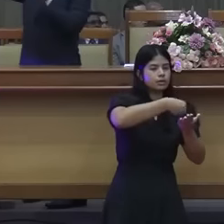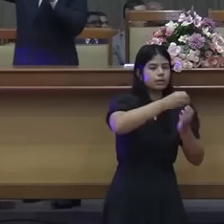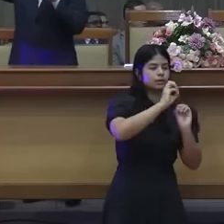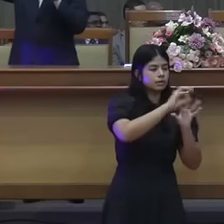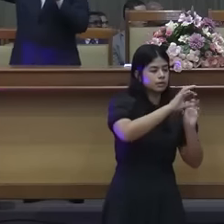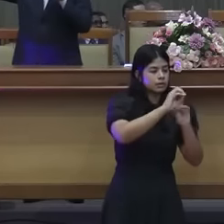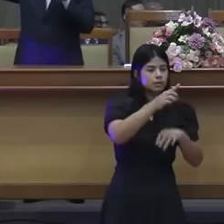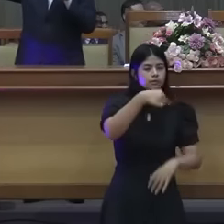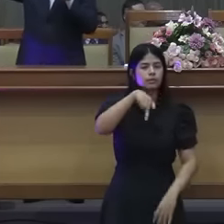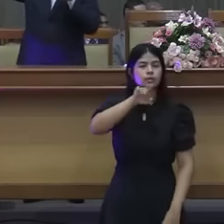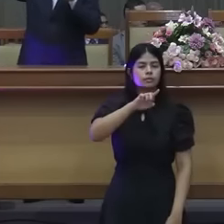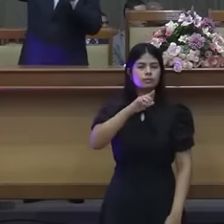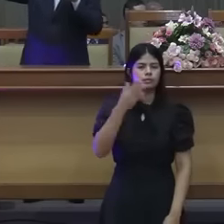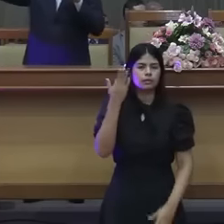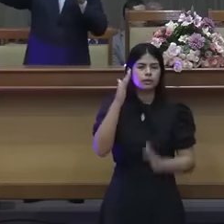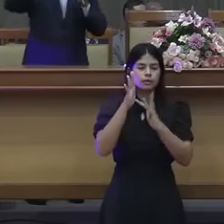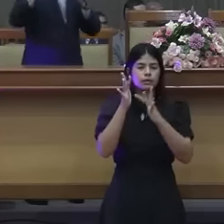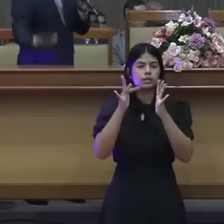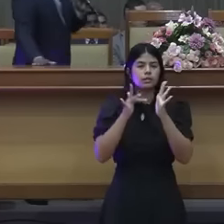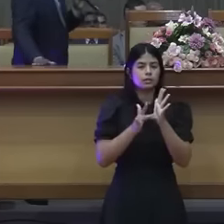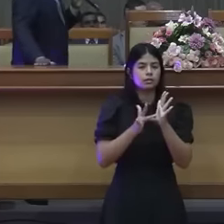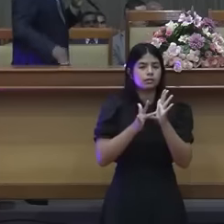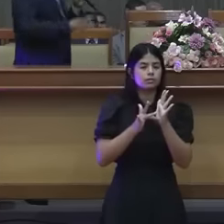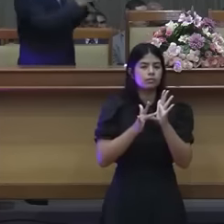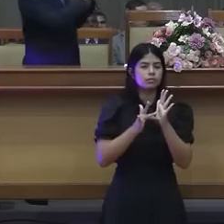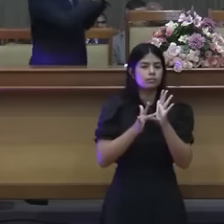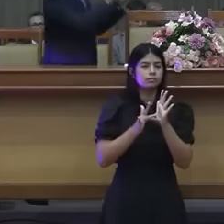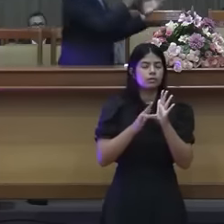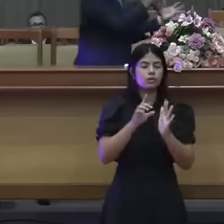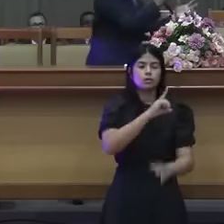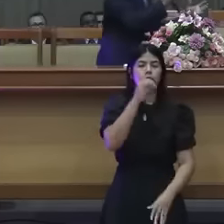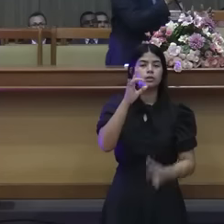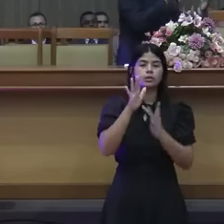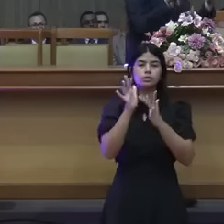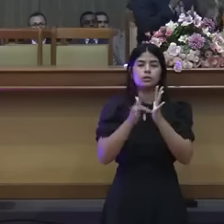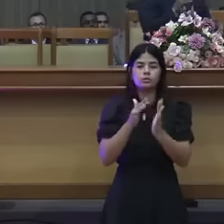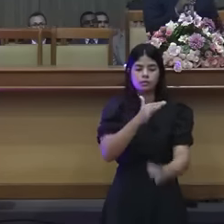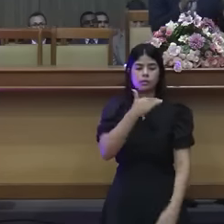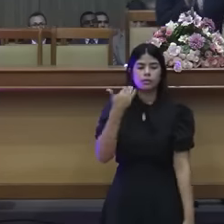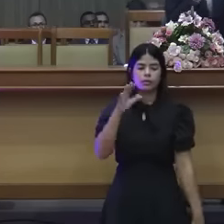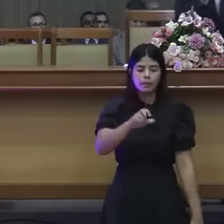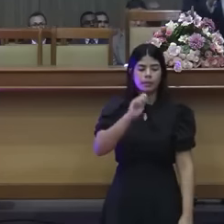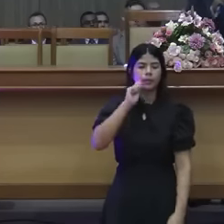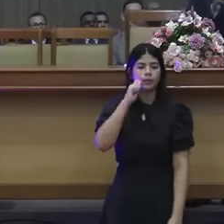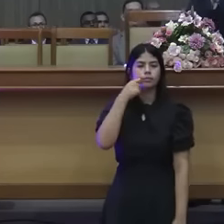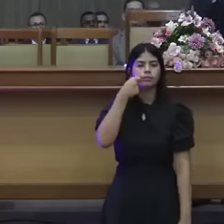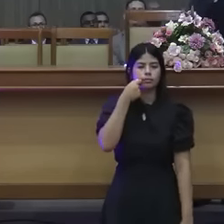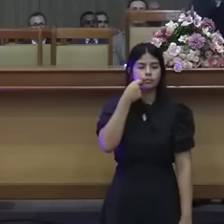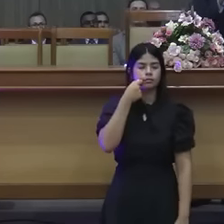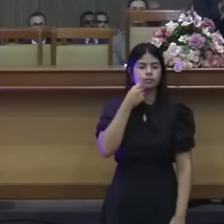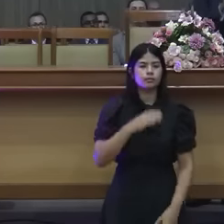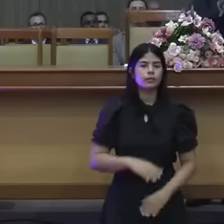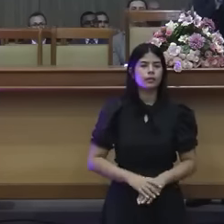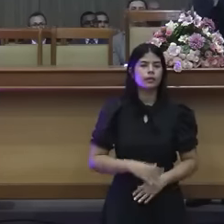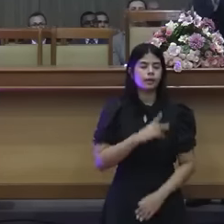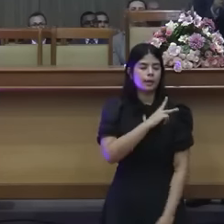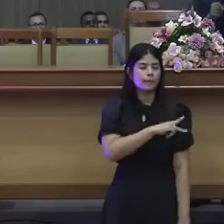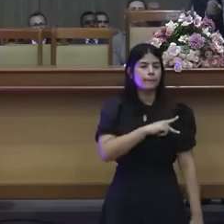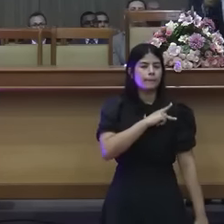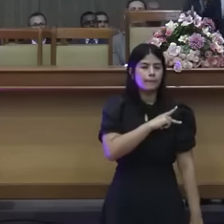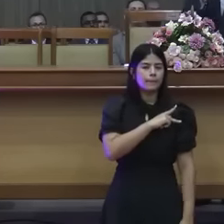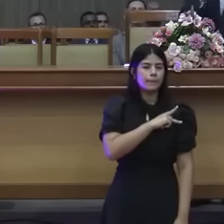Jesus, na noite em que foi traído, tomou o pão. Ou seja, Paulo não inventou